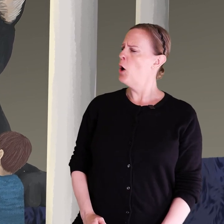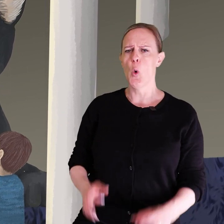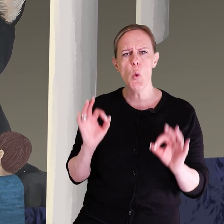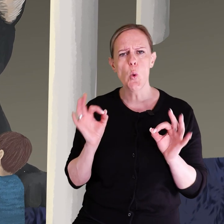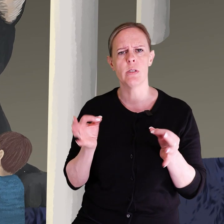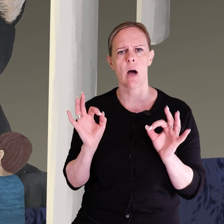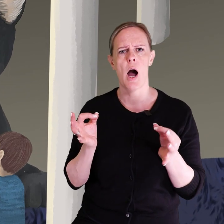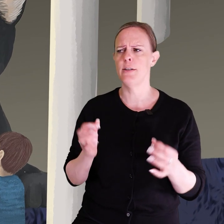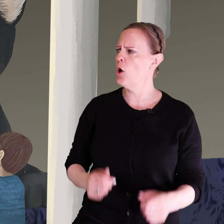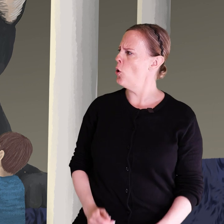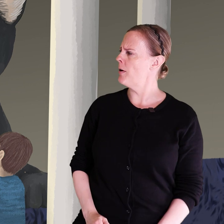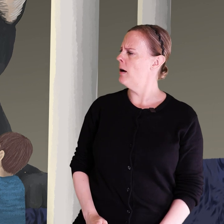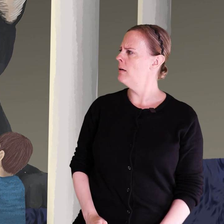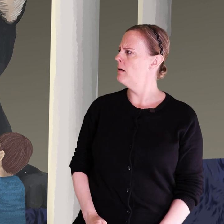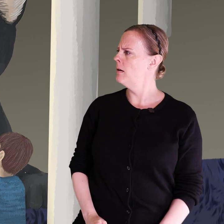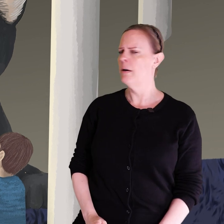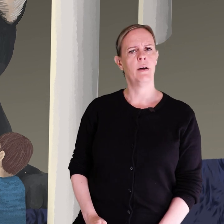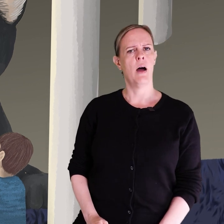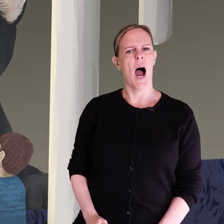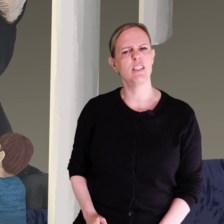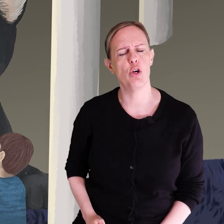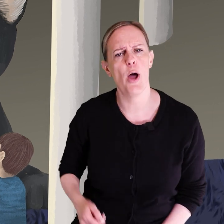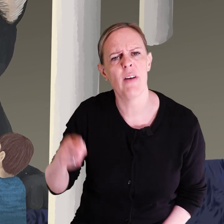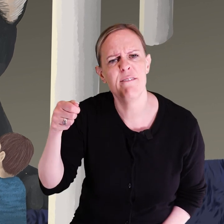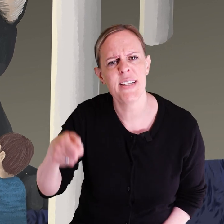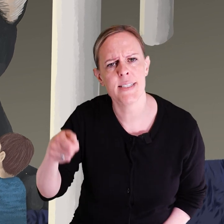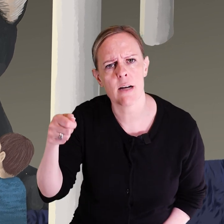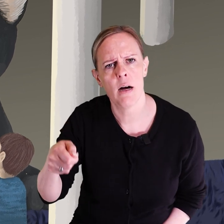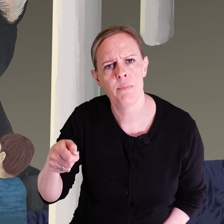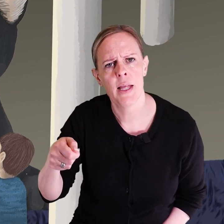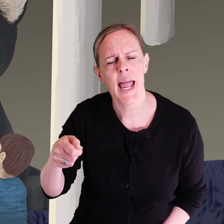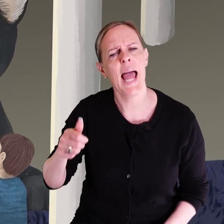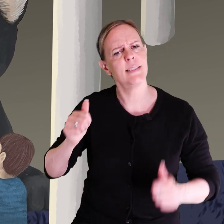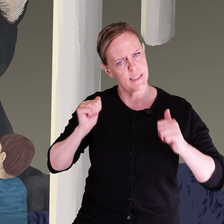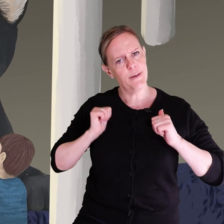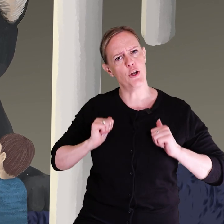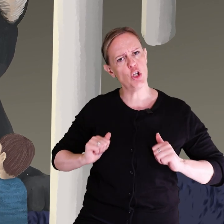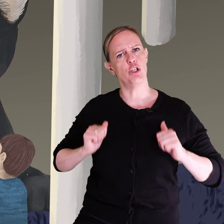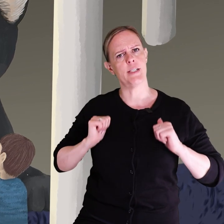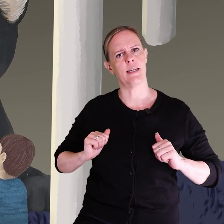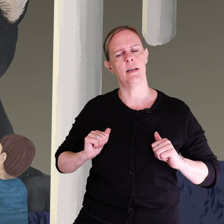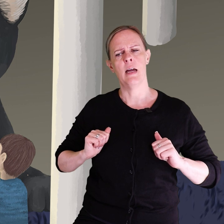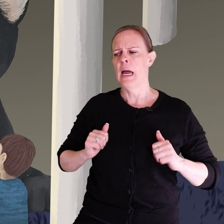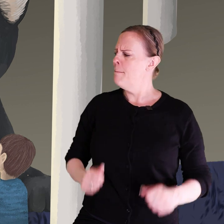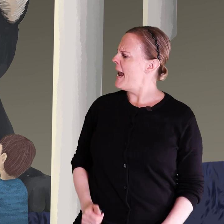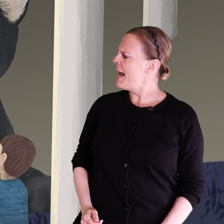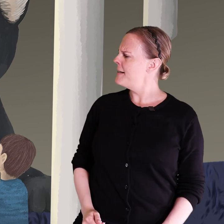Hur ska han göra? Han ska ju behöva en väska. Helst en ryggsäck. Men